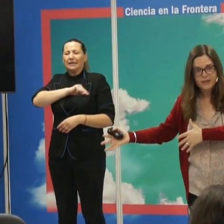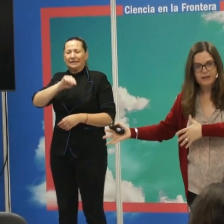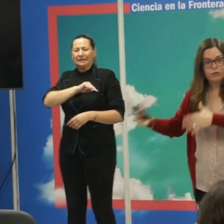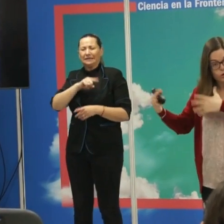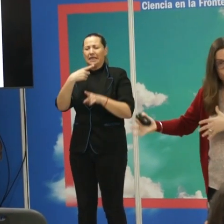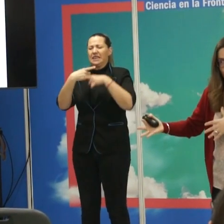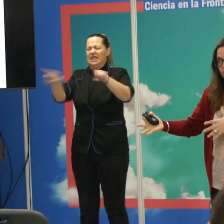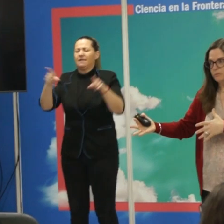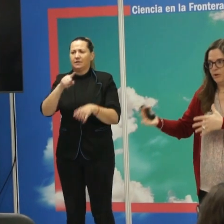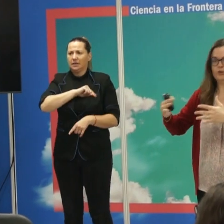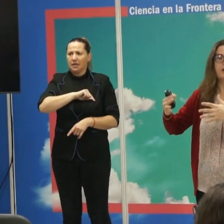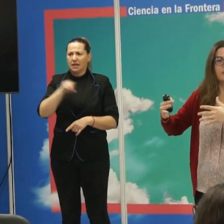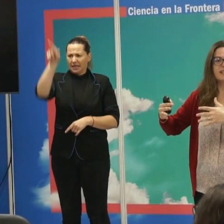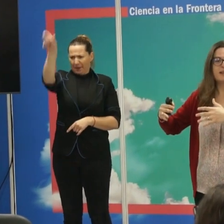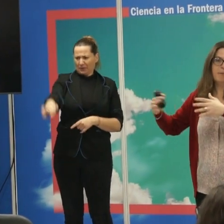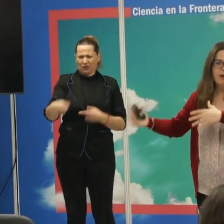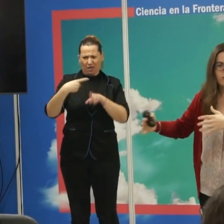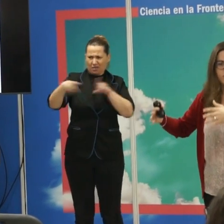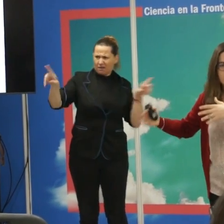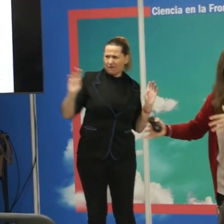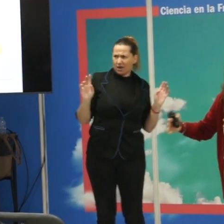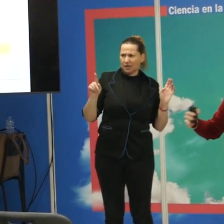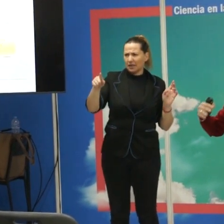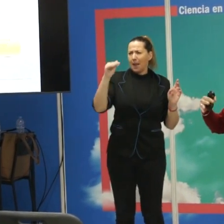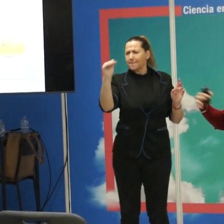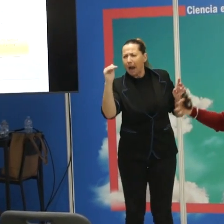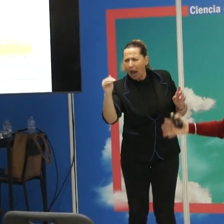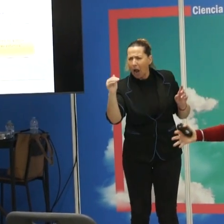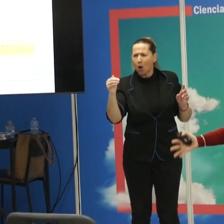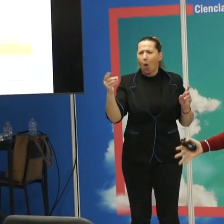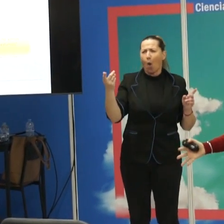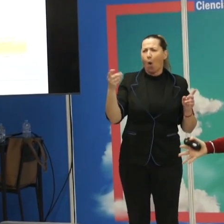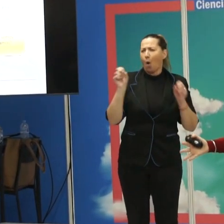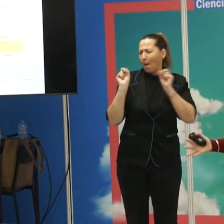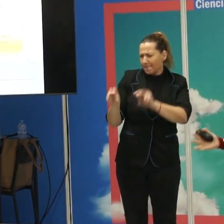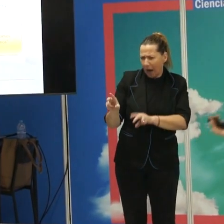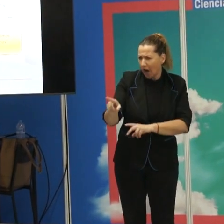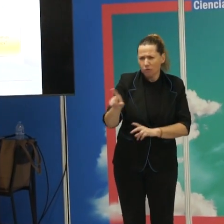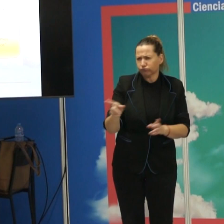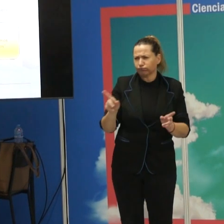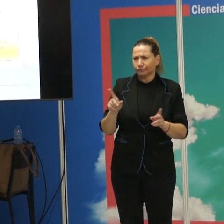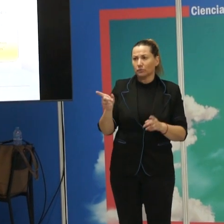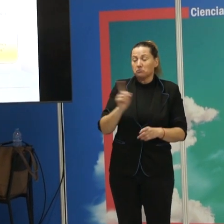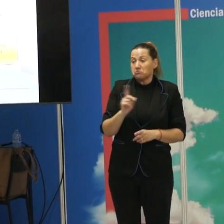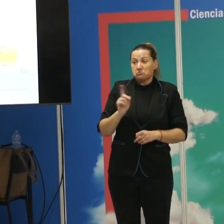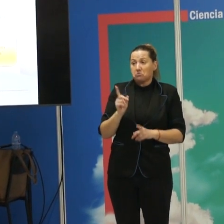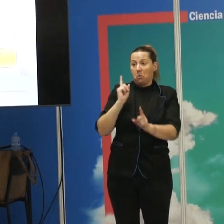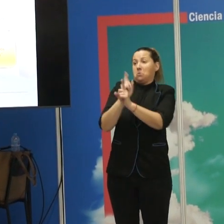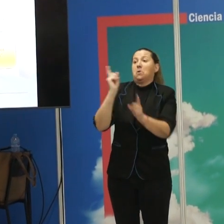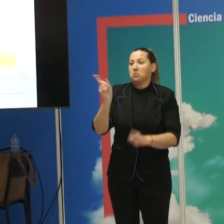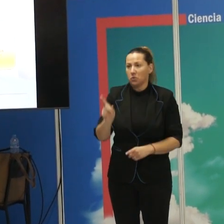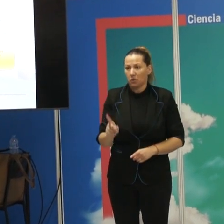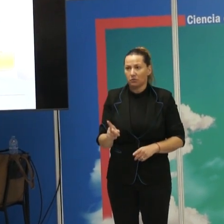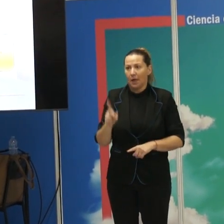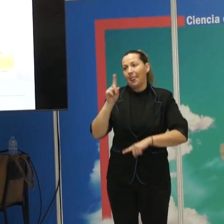otro es diferente, no es como yo, pero no tiene por qué ser peor, malo o un enemigo directamente. Puede ser o puede que no,